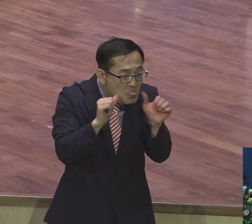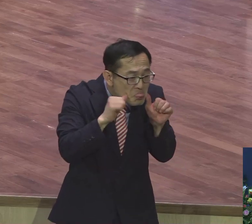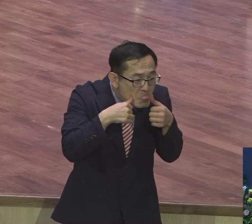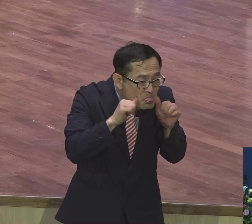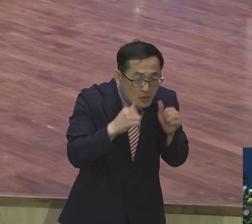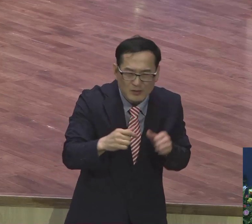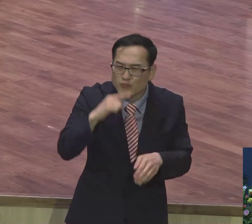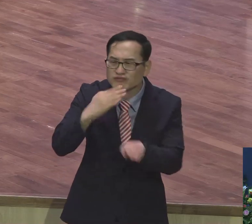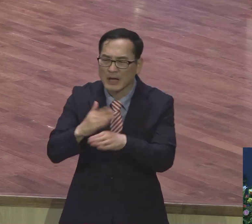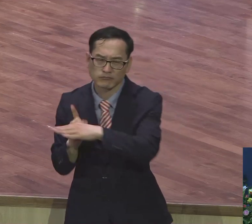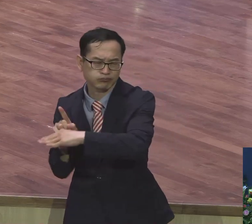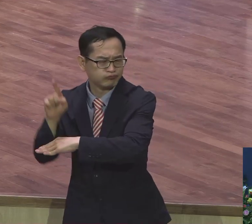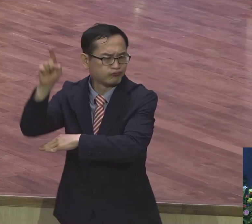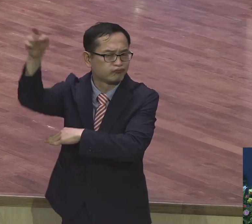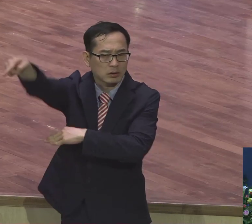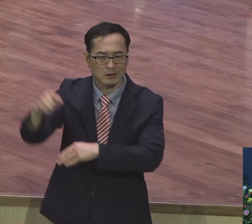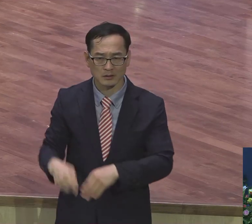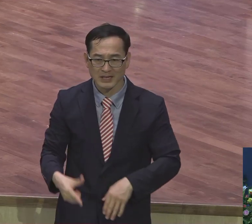북한 일본